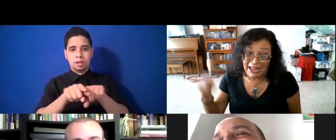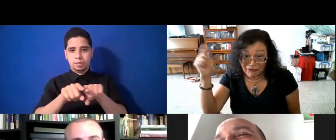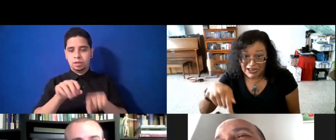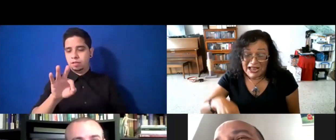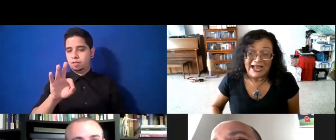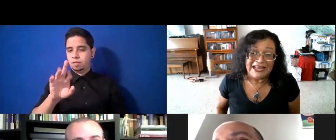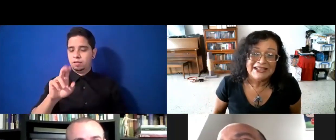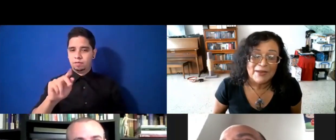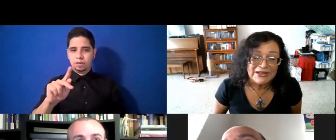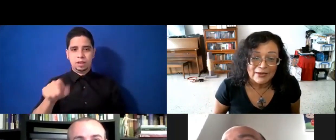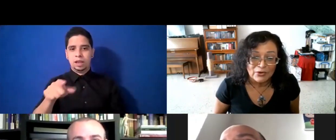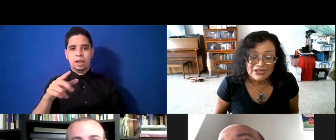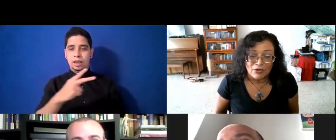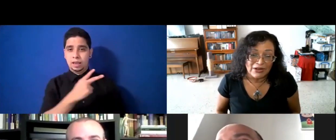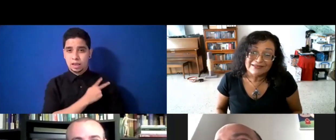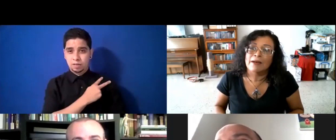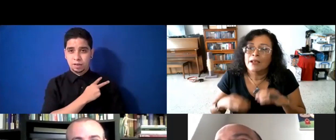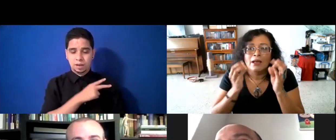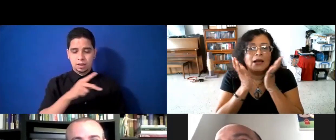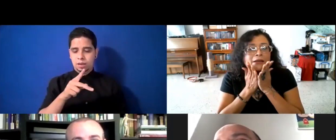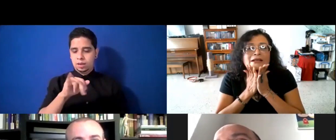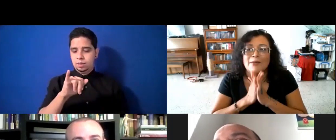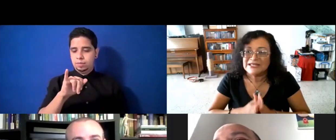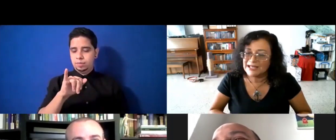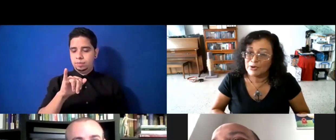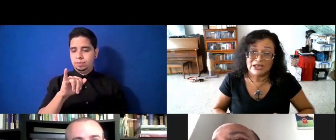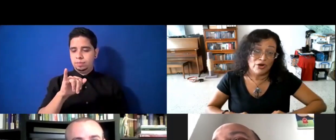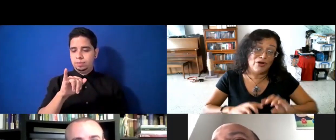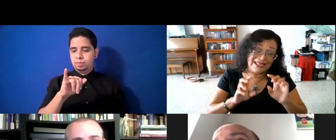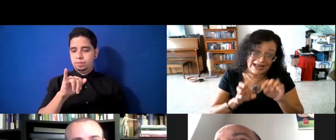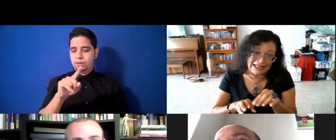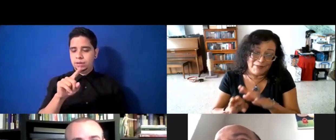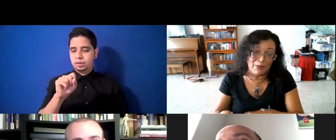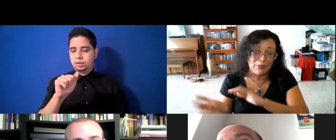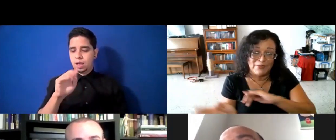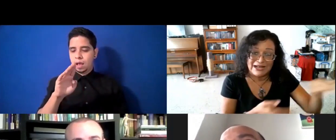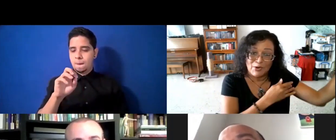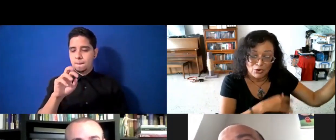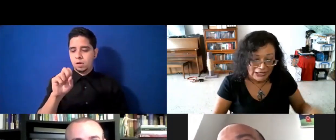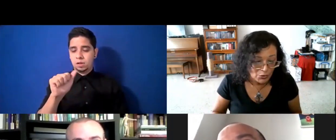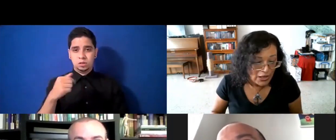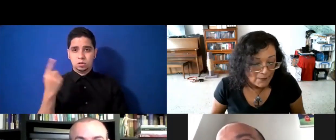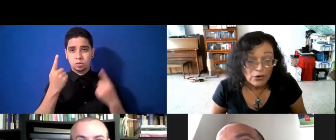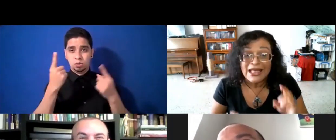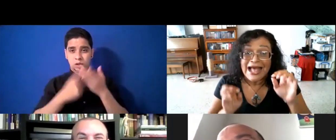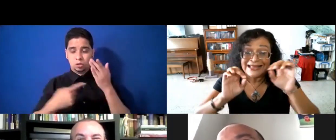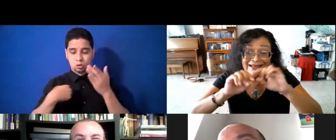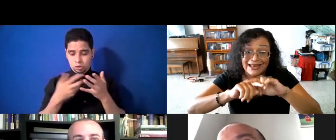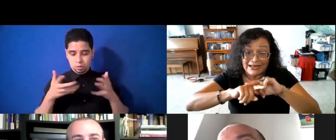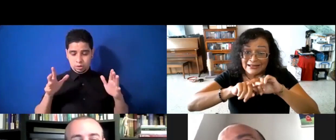jefe, ahí, de Pisa Brosa, con esa, ay, esa Pisa Sabrosa, yo creo que de aquí terminamos, pero vamos corriendo, pero antes, y